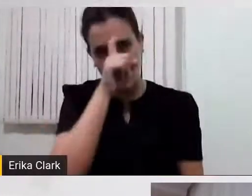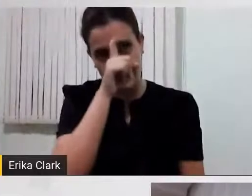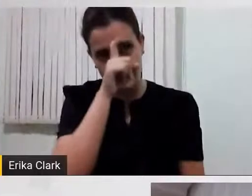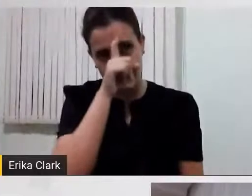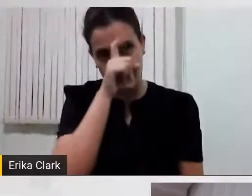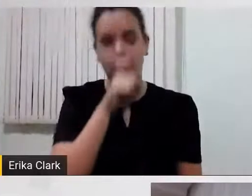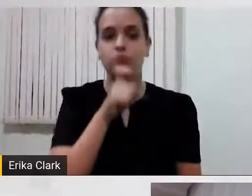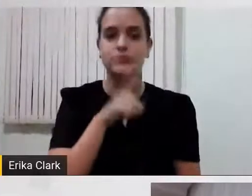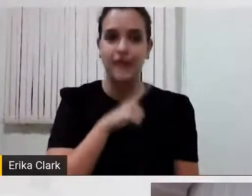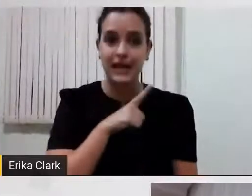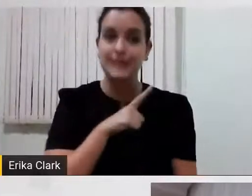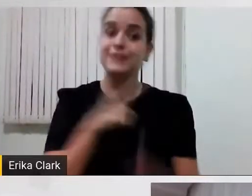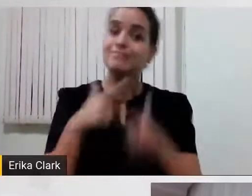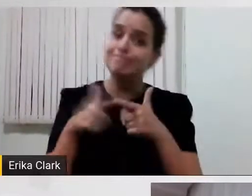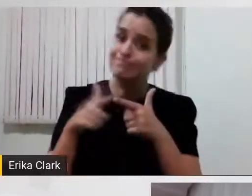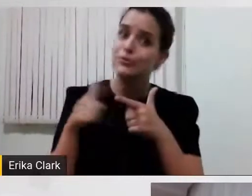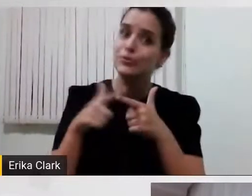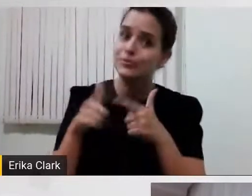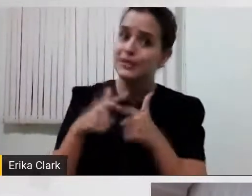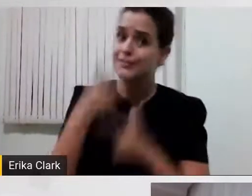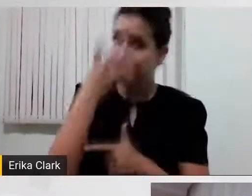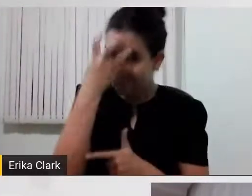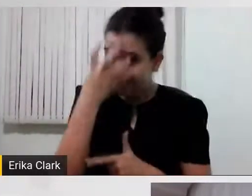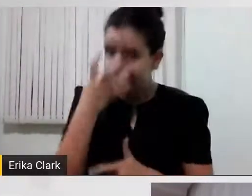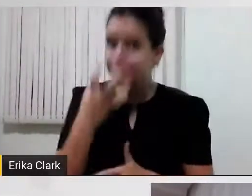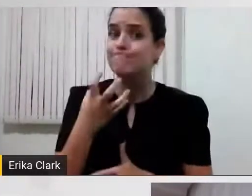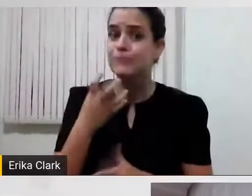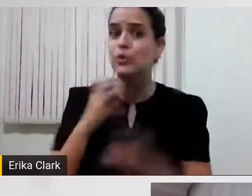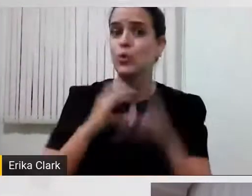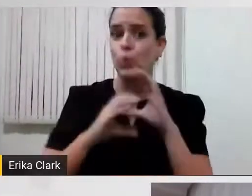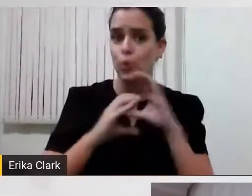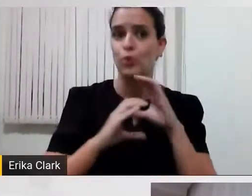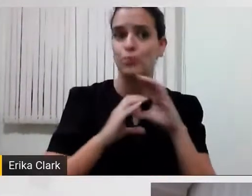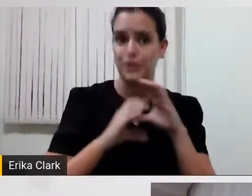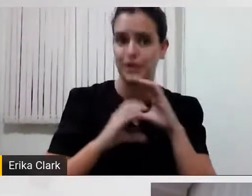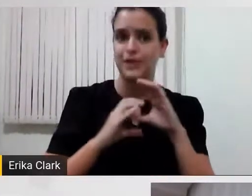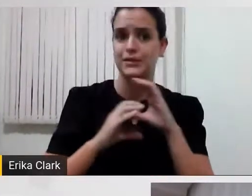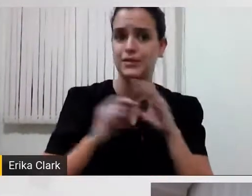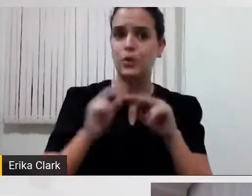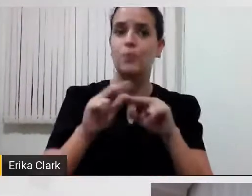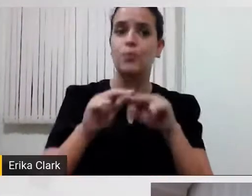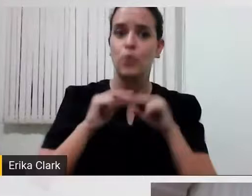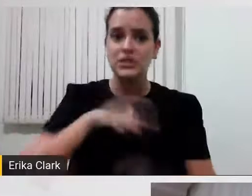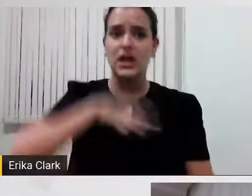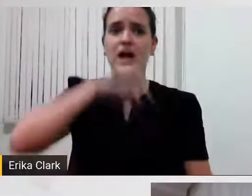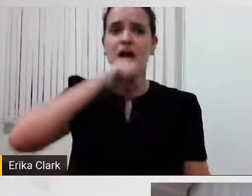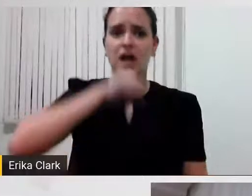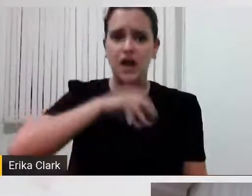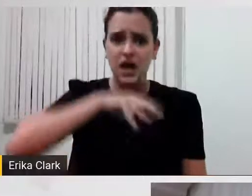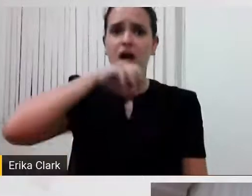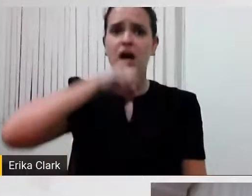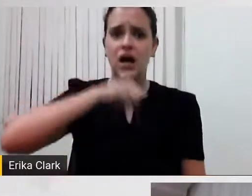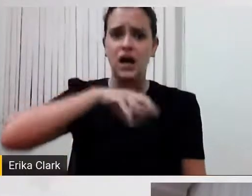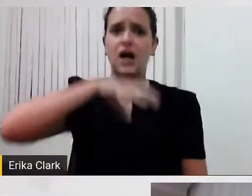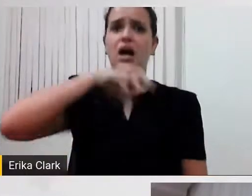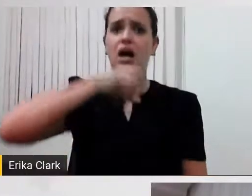importantes de comunicação em função da disfunção respiratória, ou por fadiga da musculatura